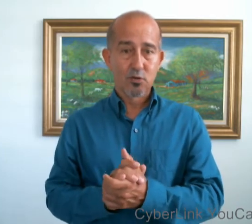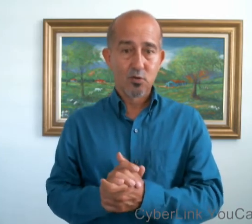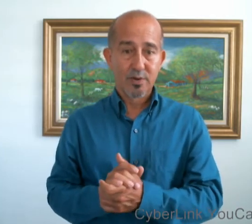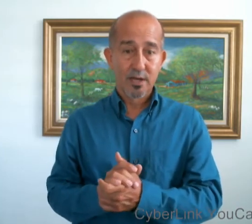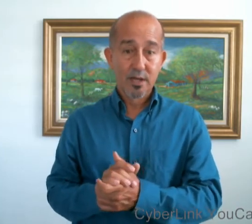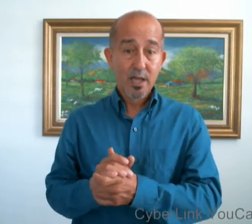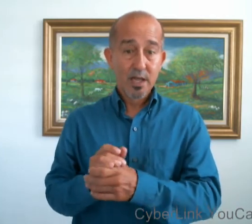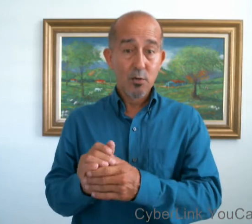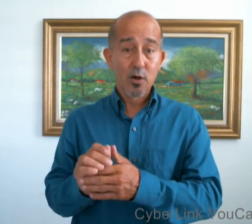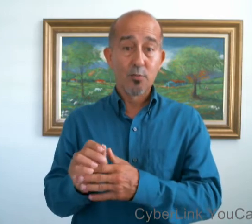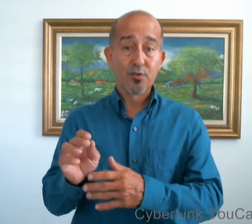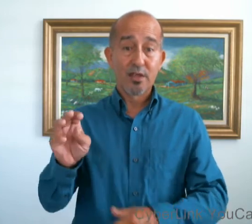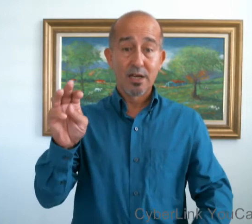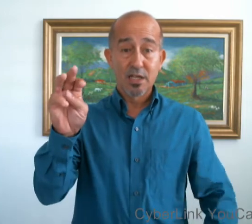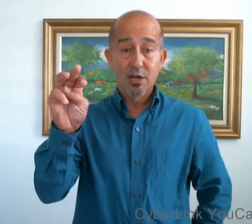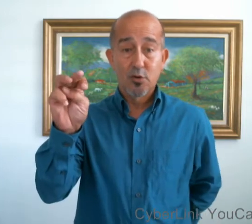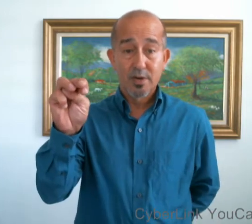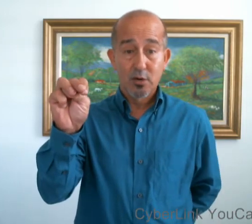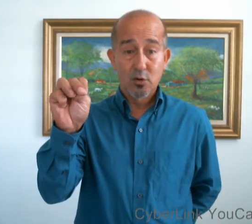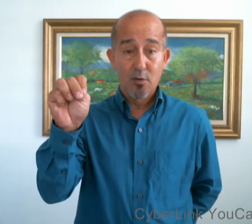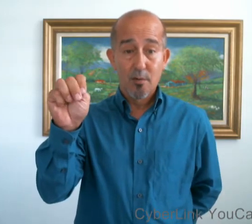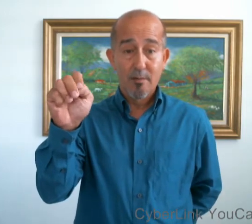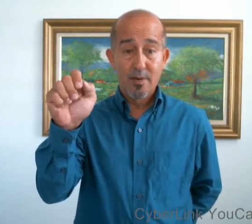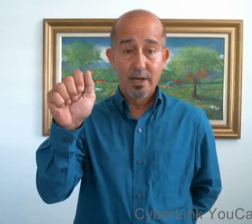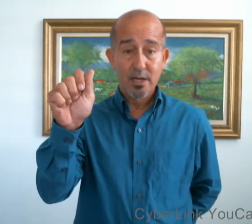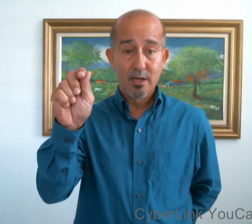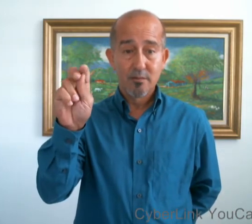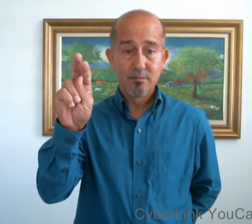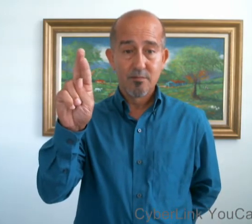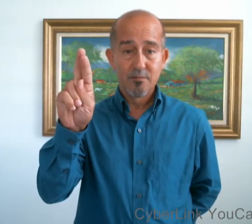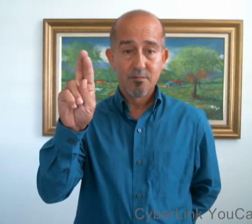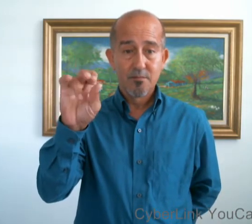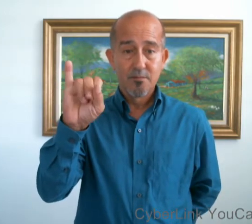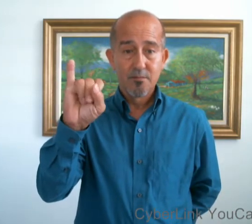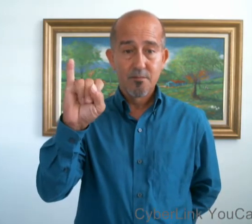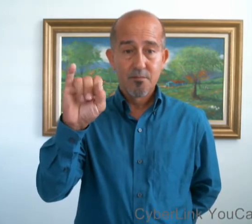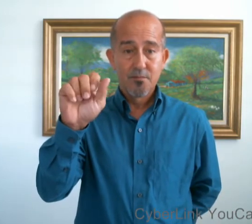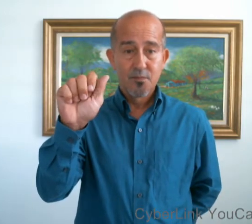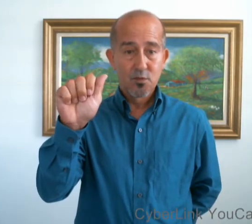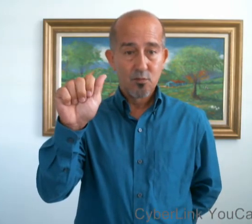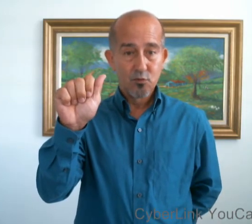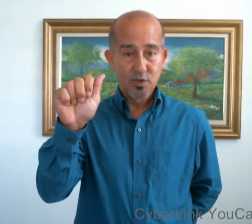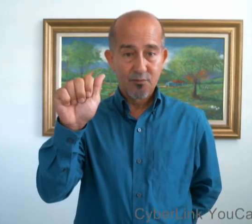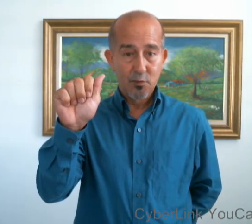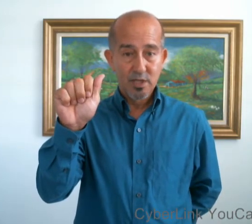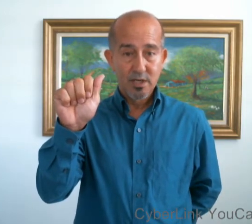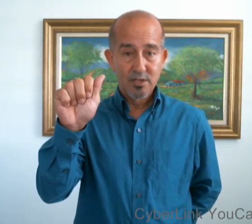acostumbra. Y luego podrá deletrear nombres como María, con mucha fluidez,